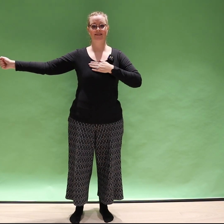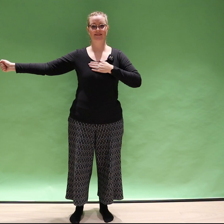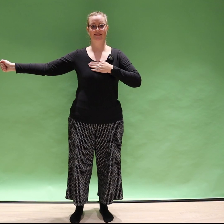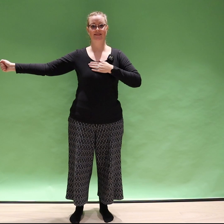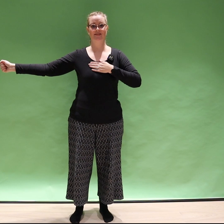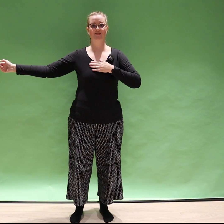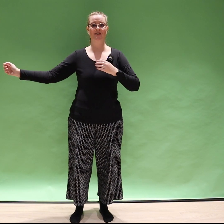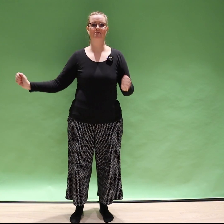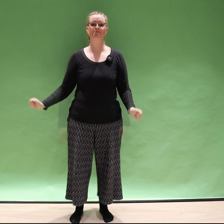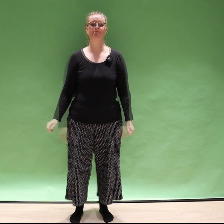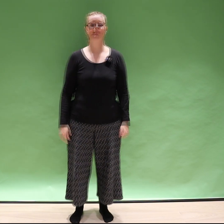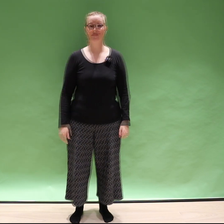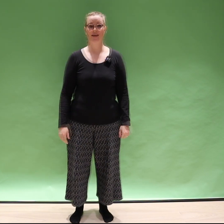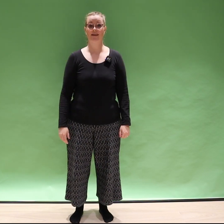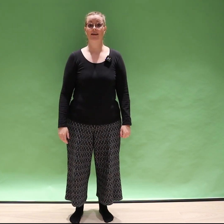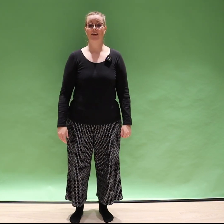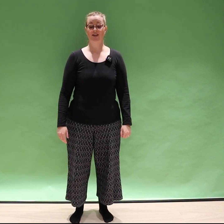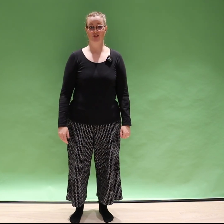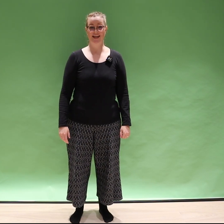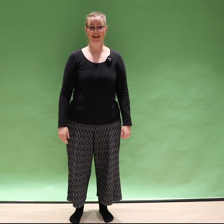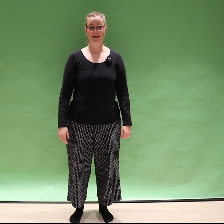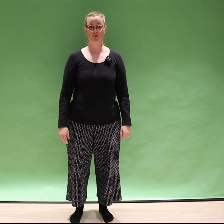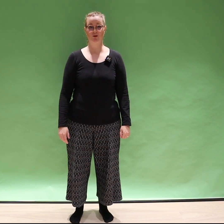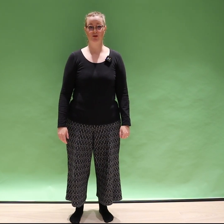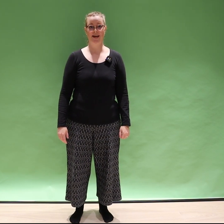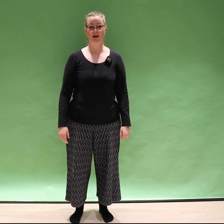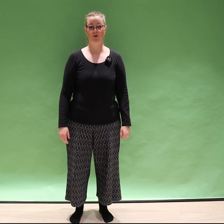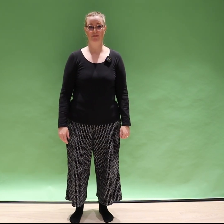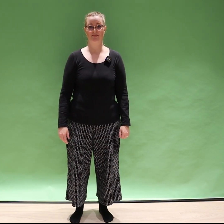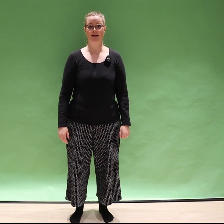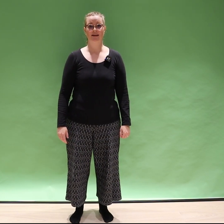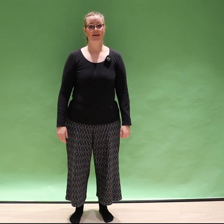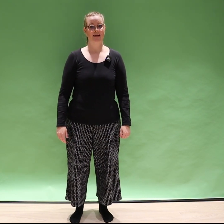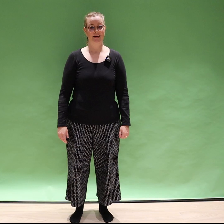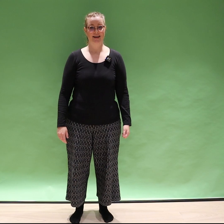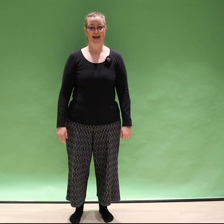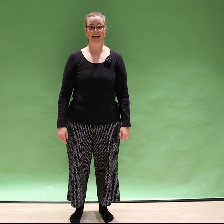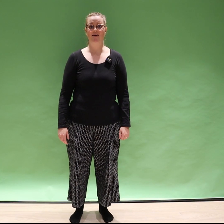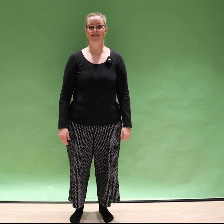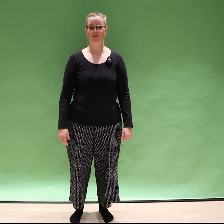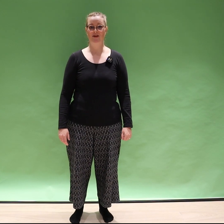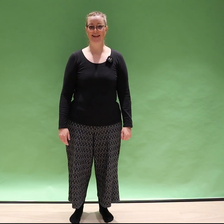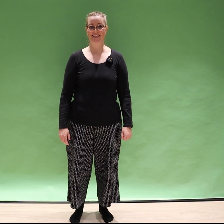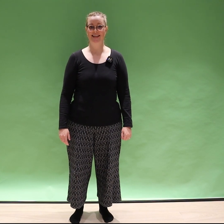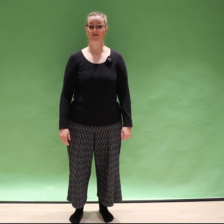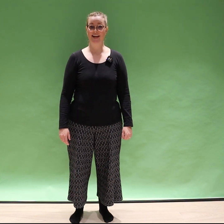Hyvä. Jos tää liike tuntuu susta helpolle, niin lähde haastamaan itseäsi vähän